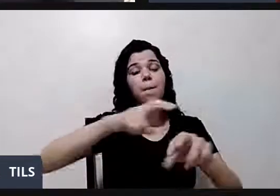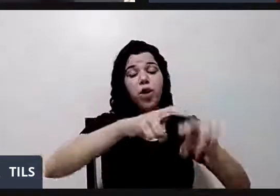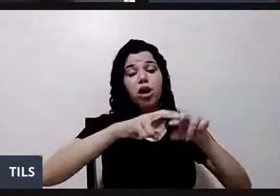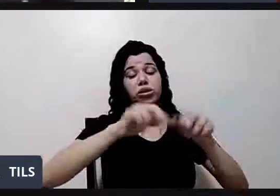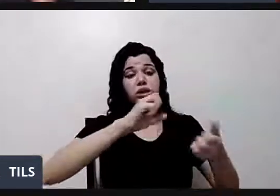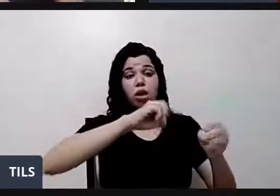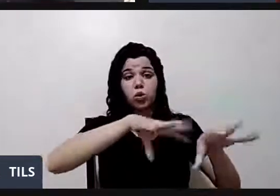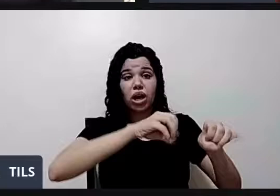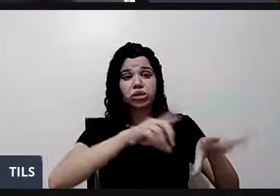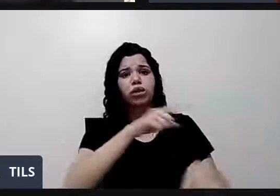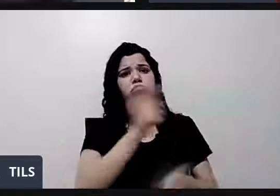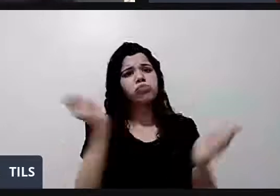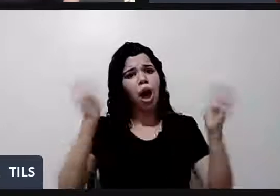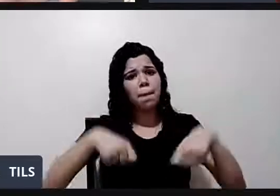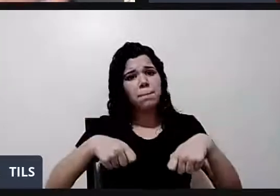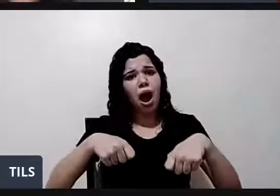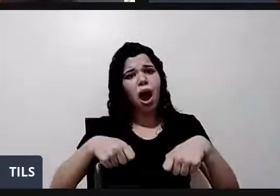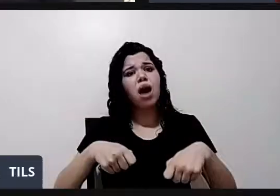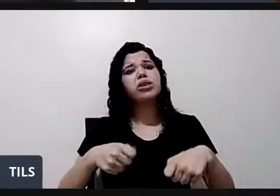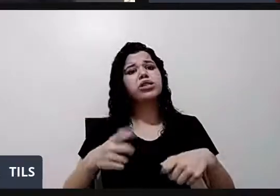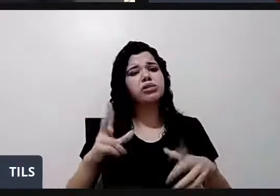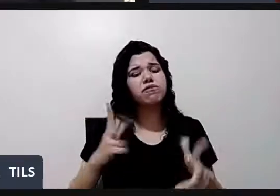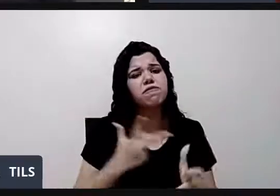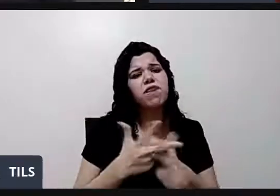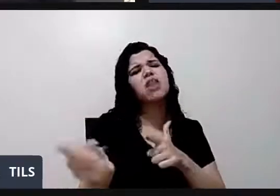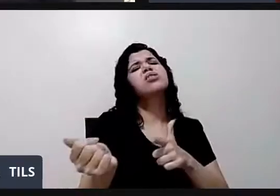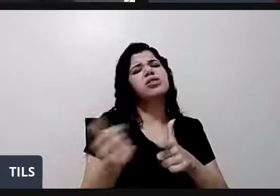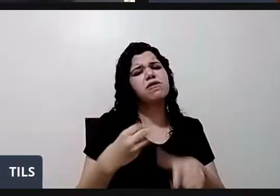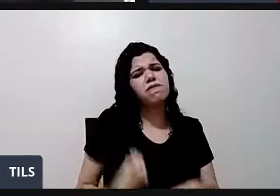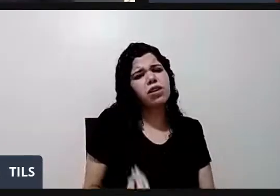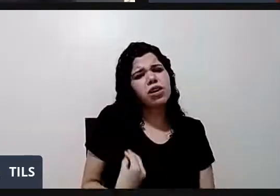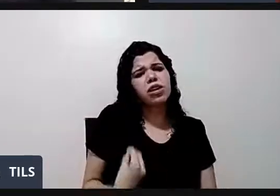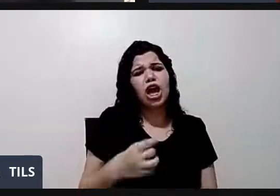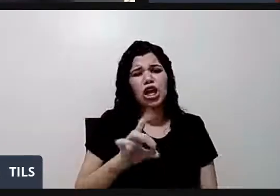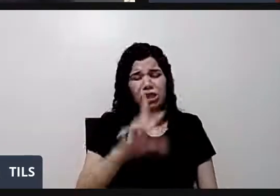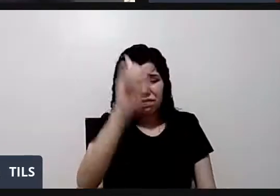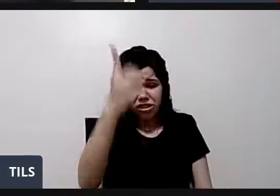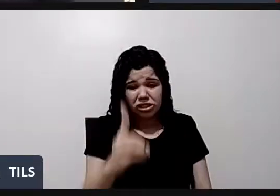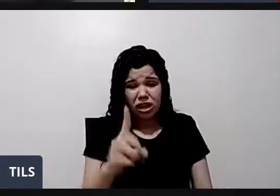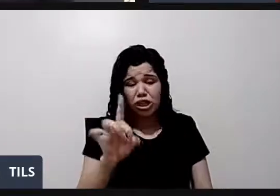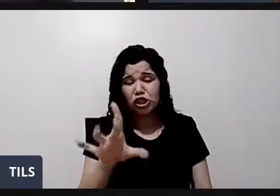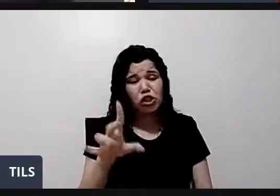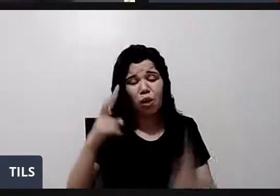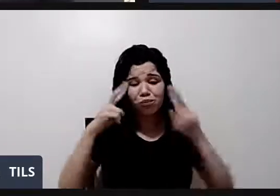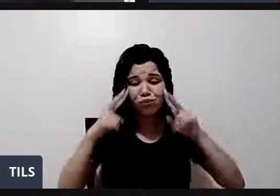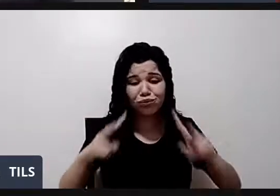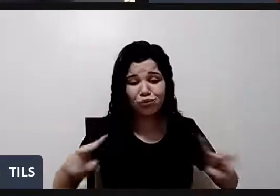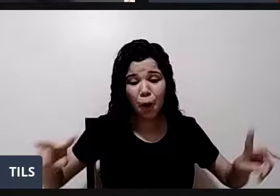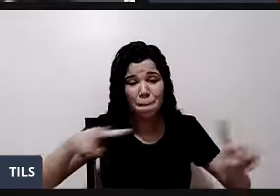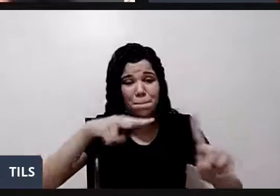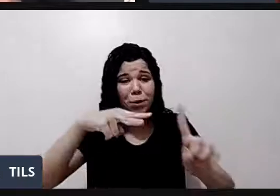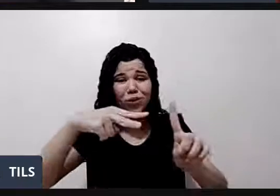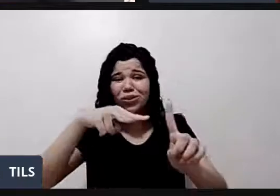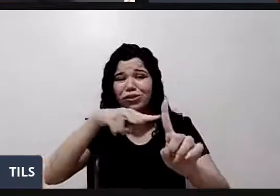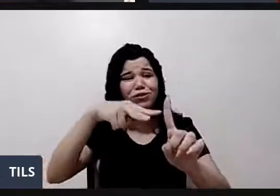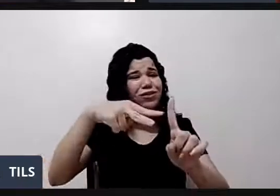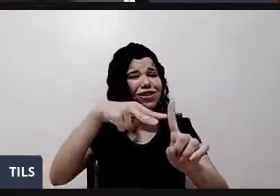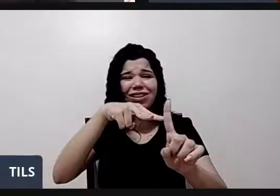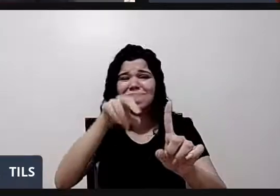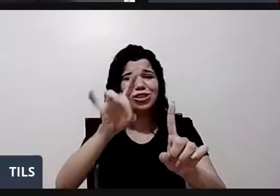superar a deficiência dele. E essa deficiência é só uma forma de ver o mundo diferente. Não da forma que a sociedade convencional quer que